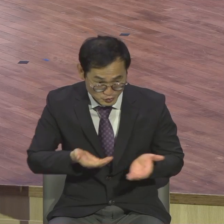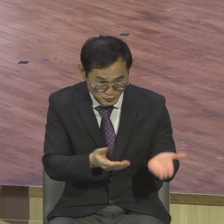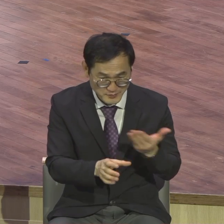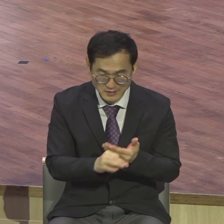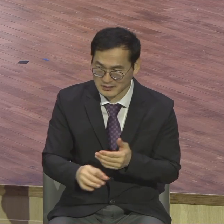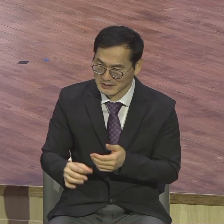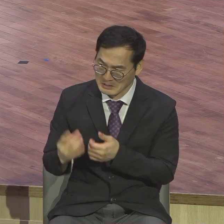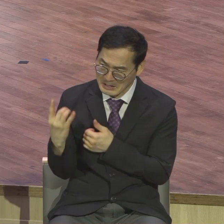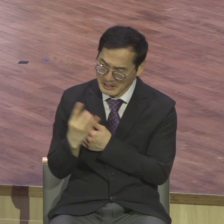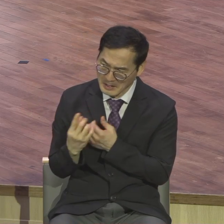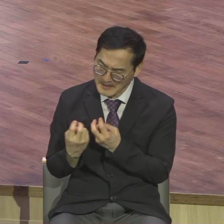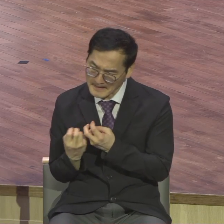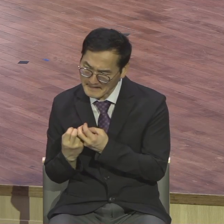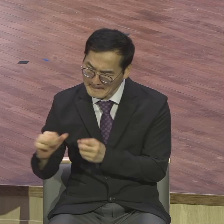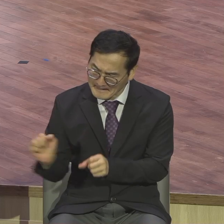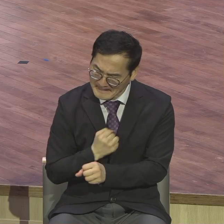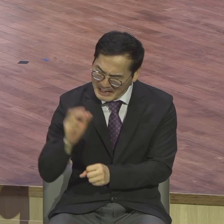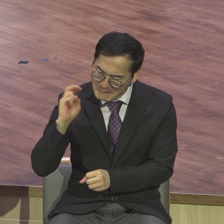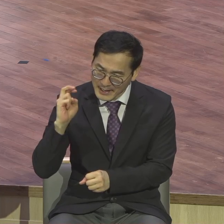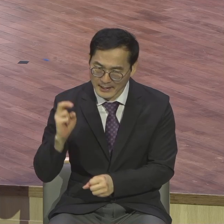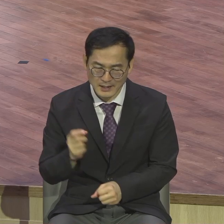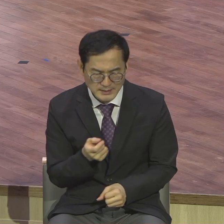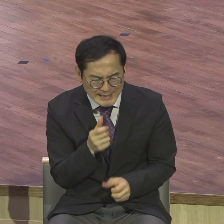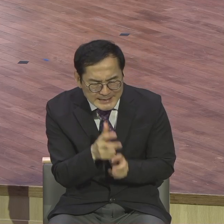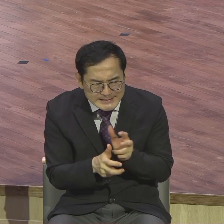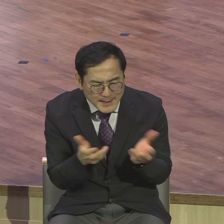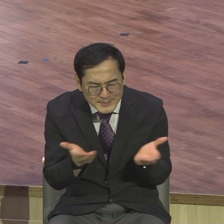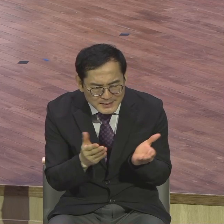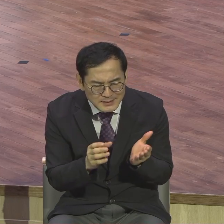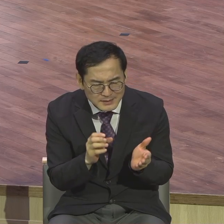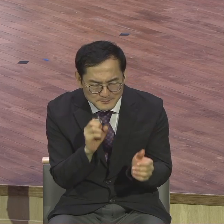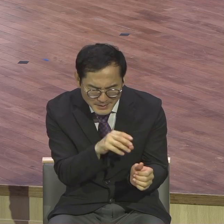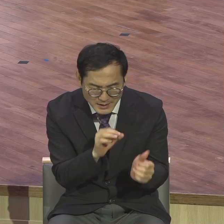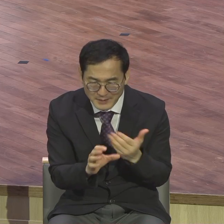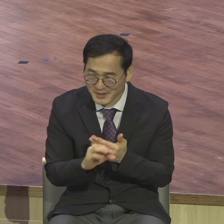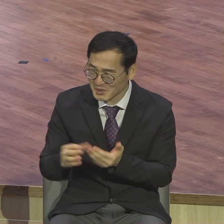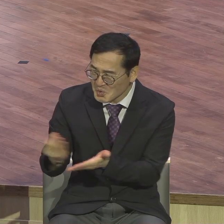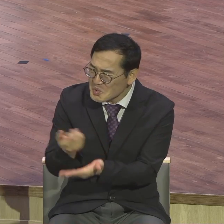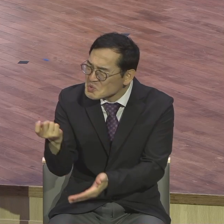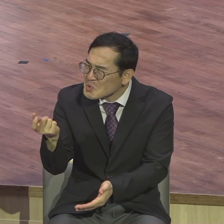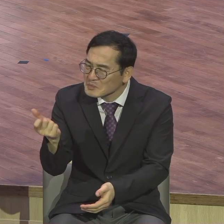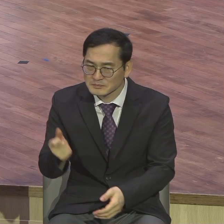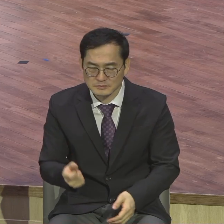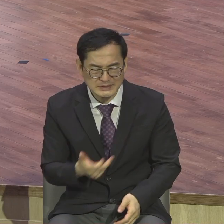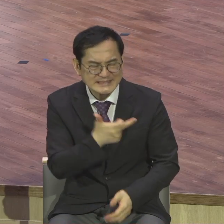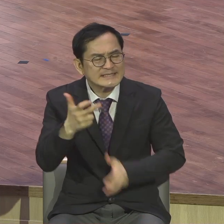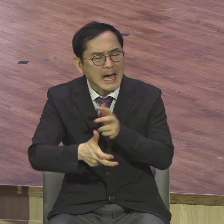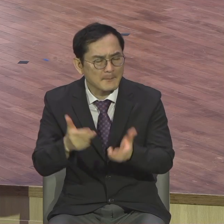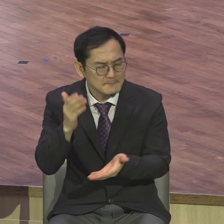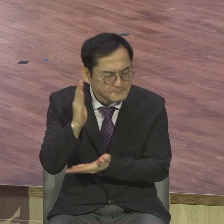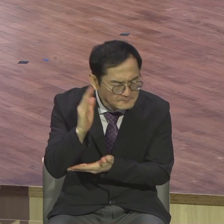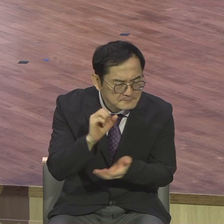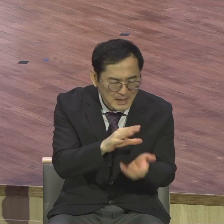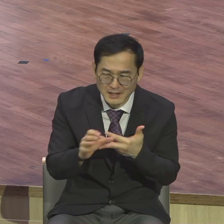이야기하면 작은 사업을 이야기하면 별로 돈을 못 분다 하고 큰 사업을 이야기하면 돈이 없다 하고